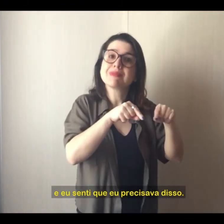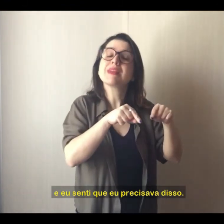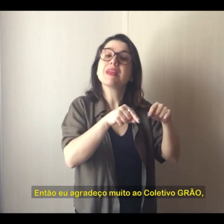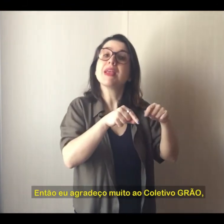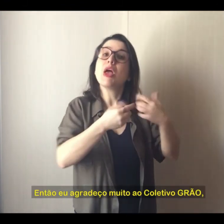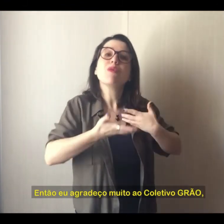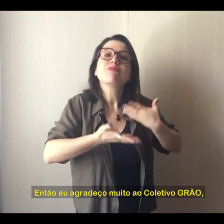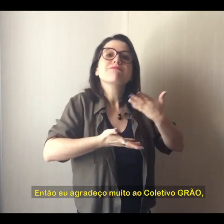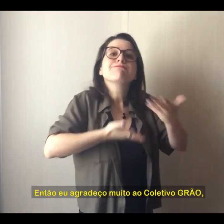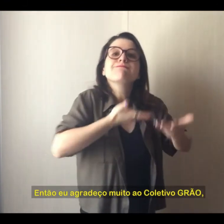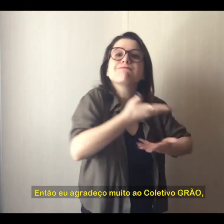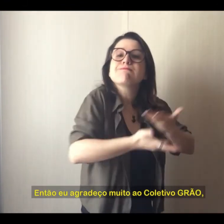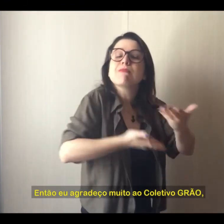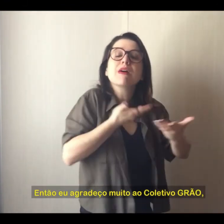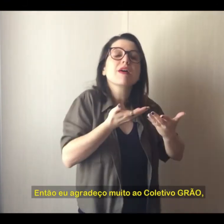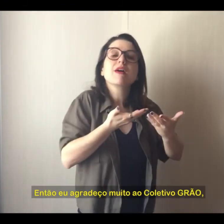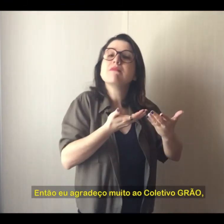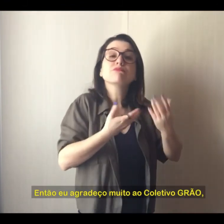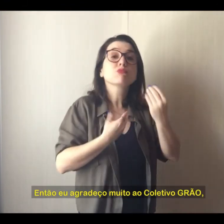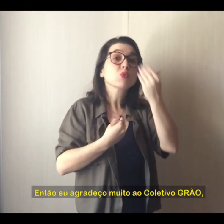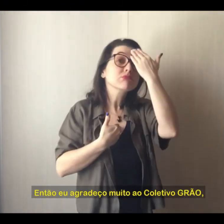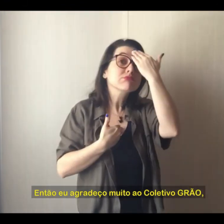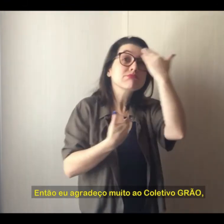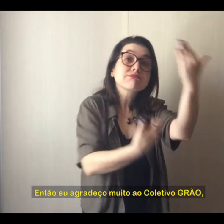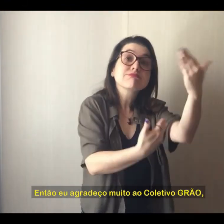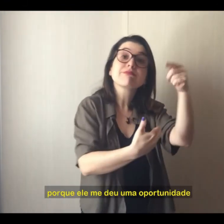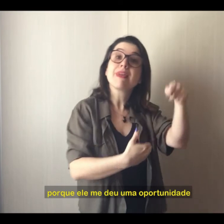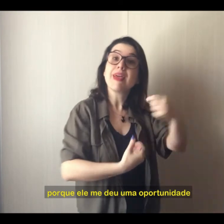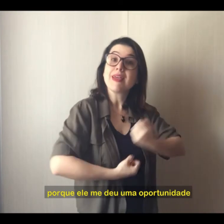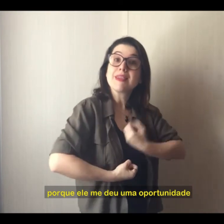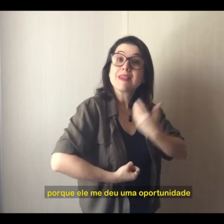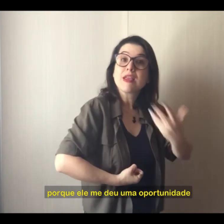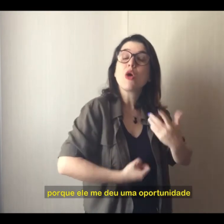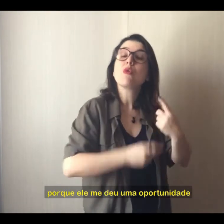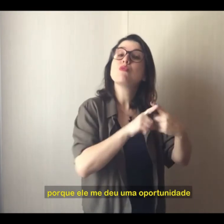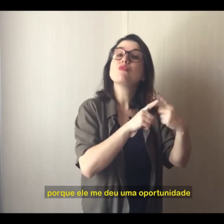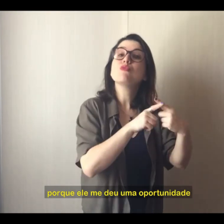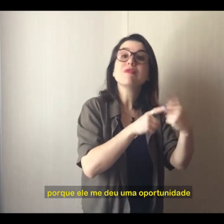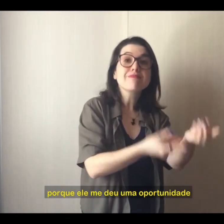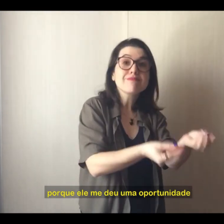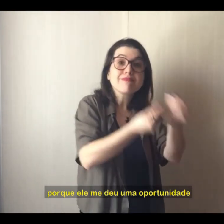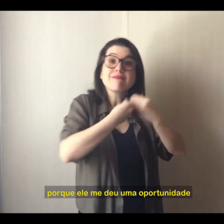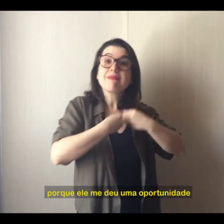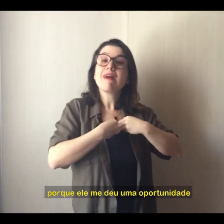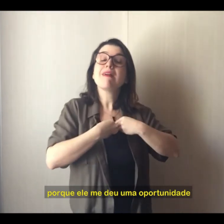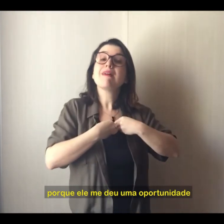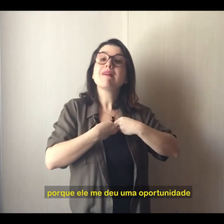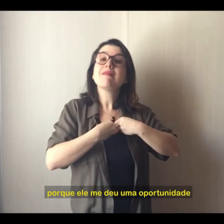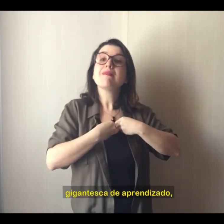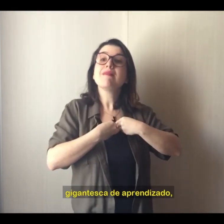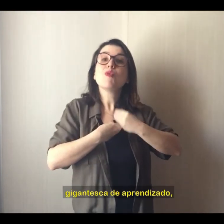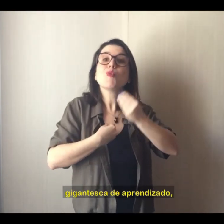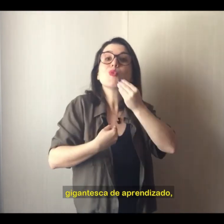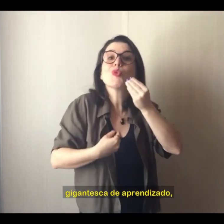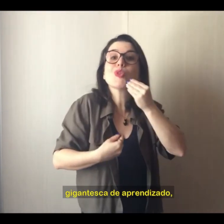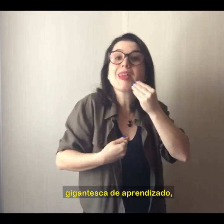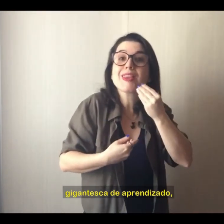Então, eu agradeço muito ao Coletivo Grão, porque ele me deu uma oportunidade gigantesca de